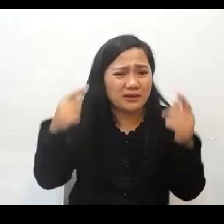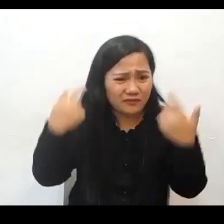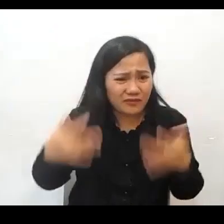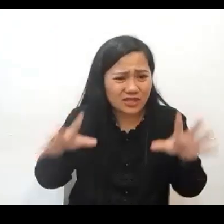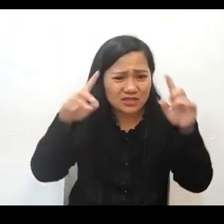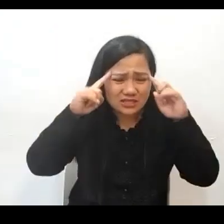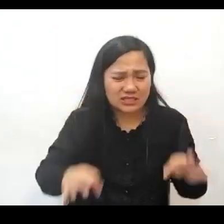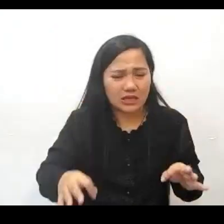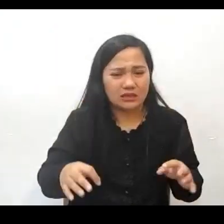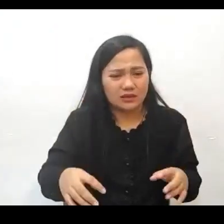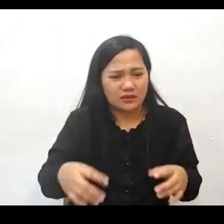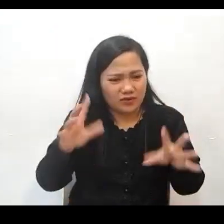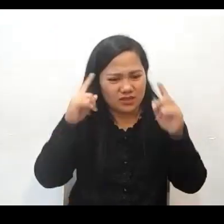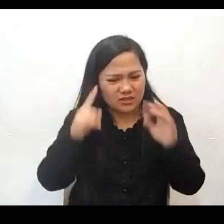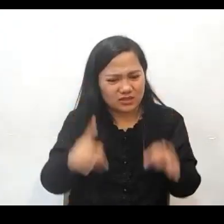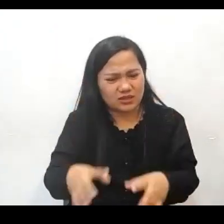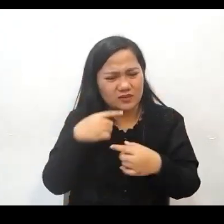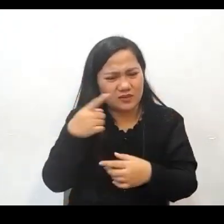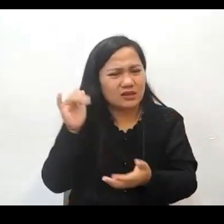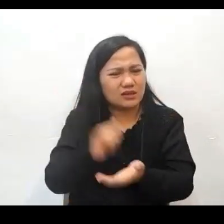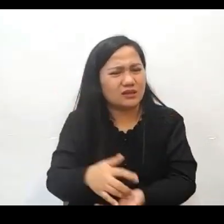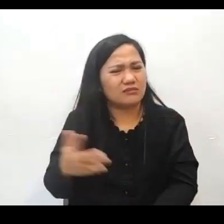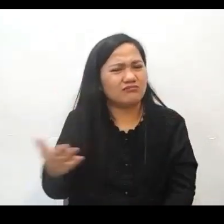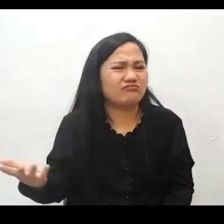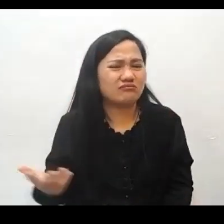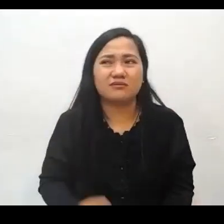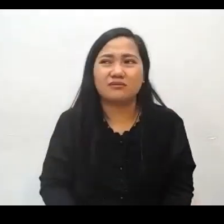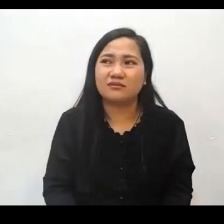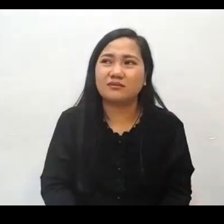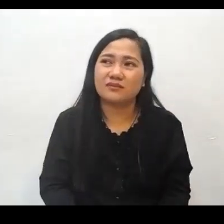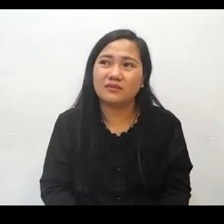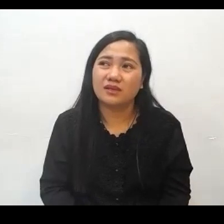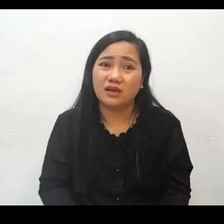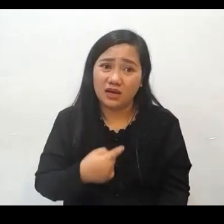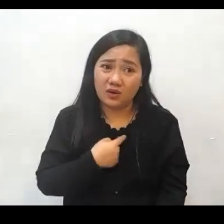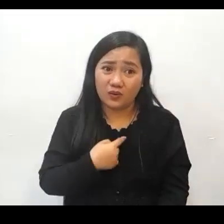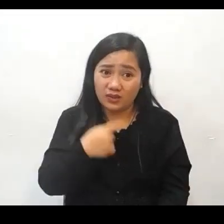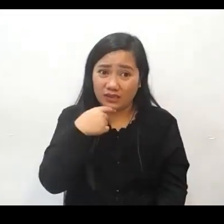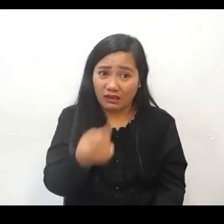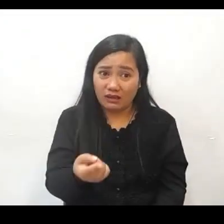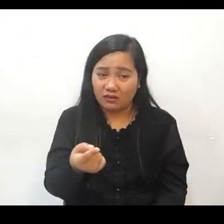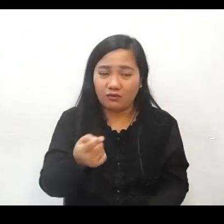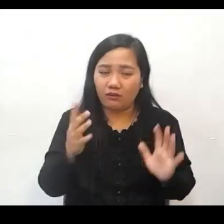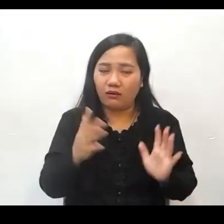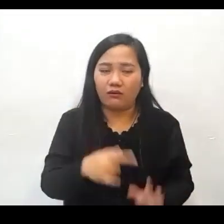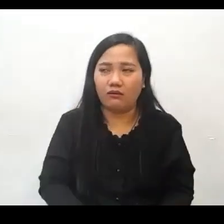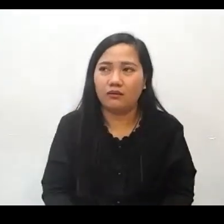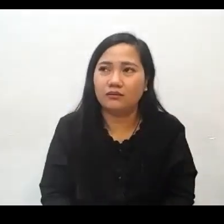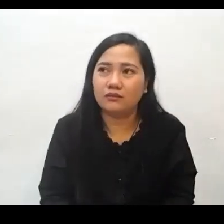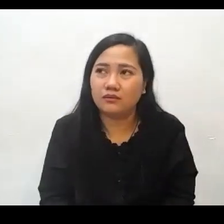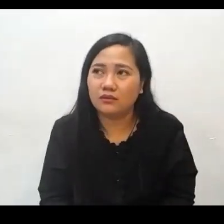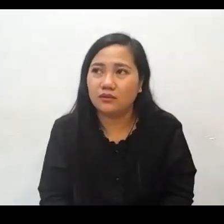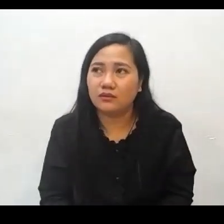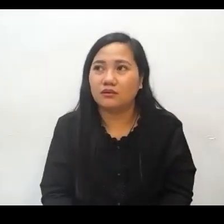sapagat sila lumapit upang sabihin yung kanilang naging pagpapasya sa akin kaya kapag ganun wala na talaga akong masasabi